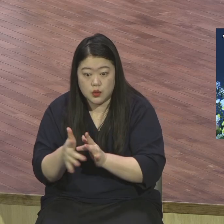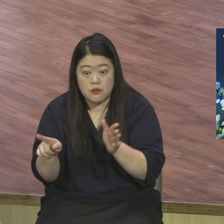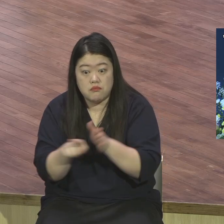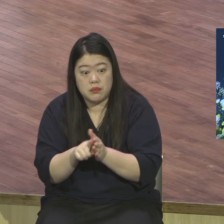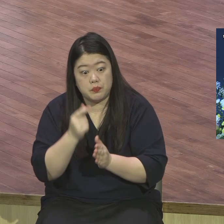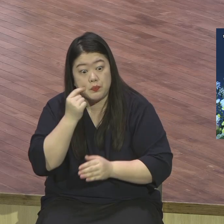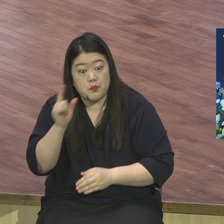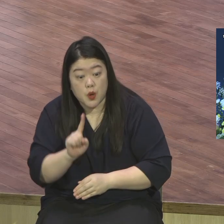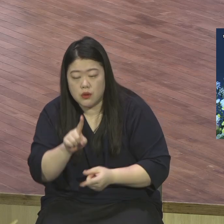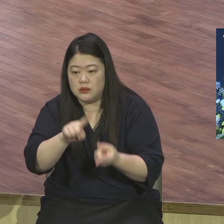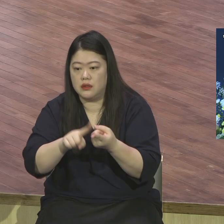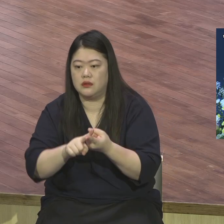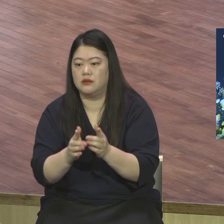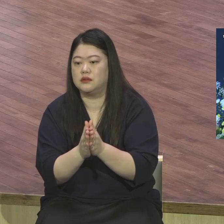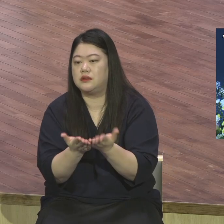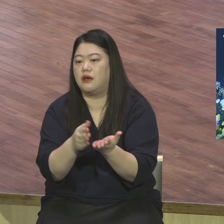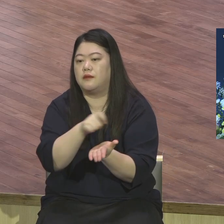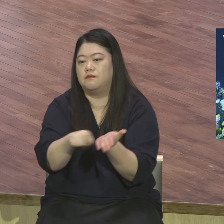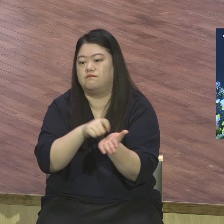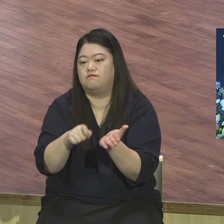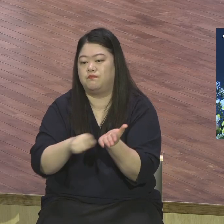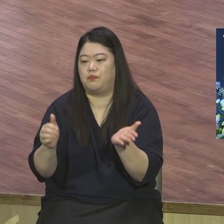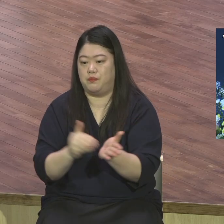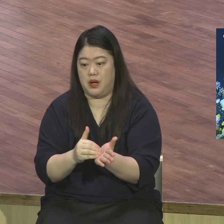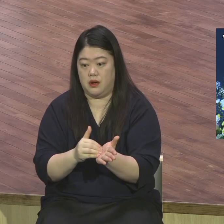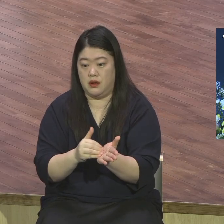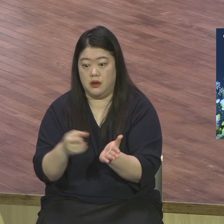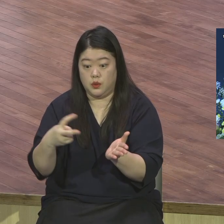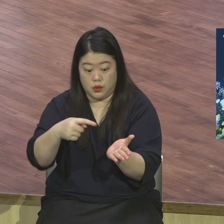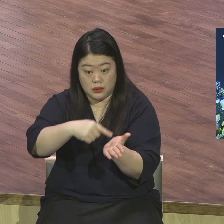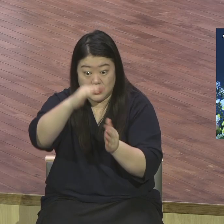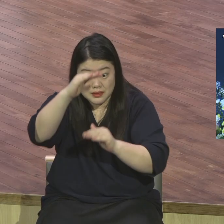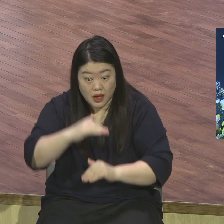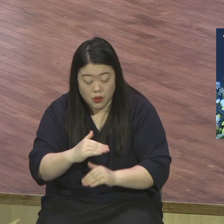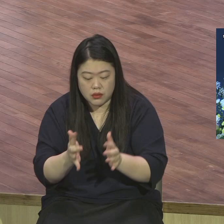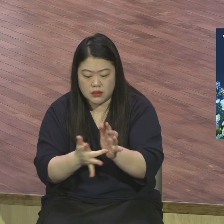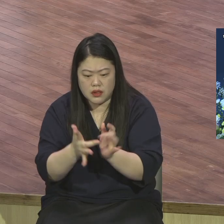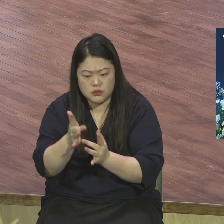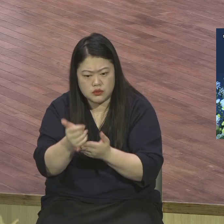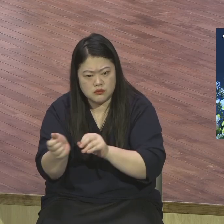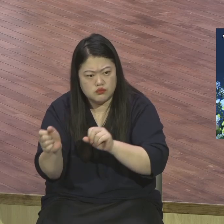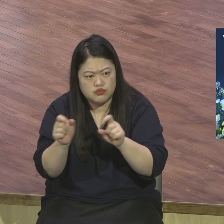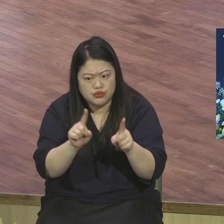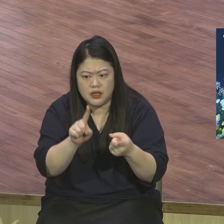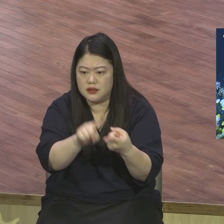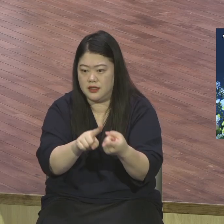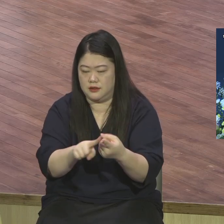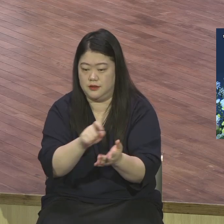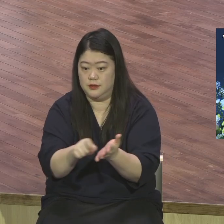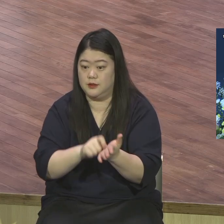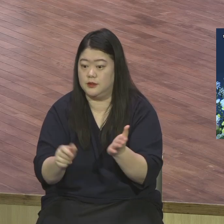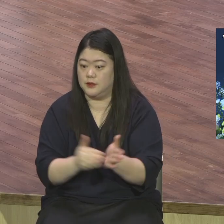진실성에 대해서 중요한 그런 언급을 했습니다. 당시 워터게이트 사건이